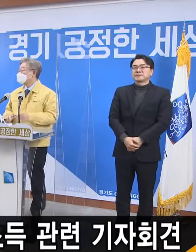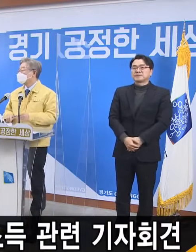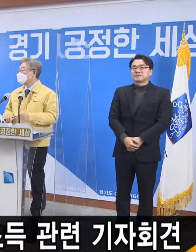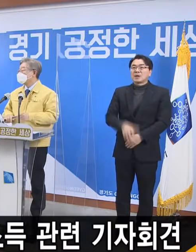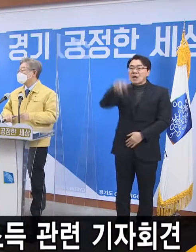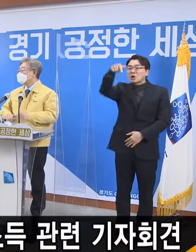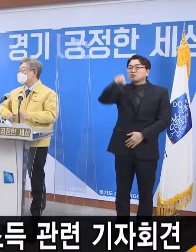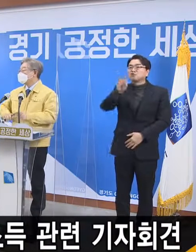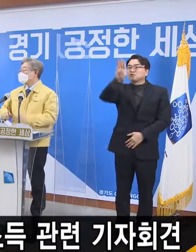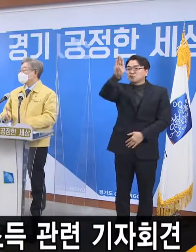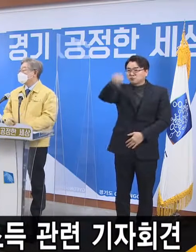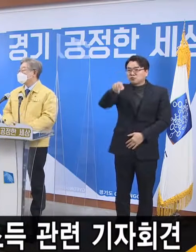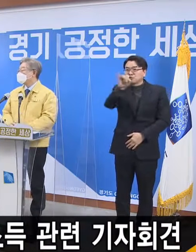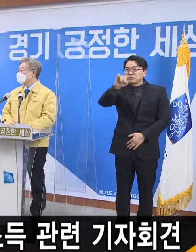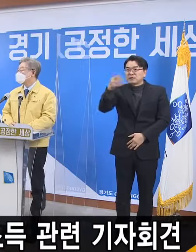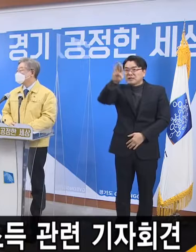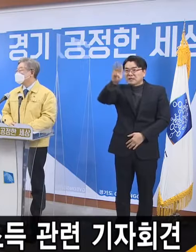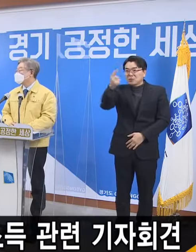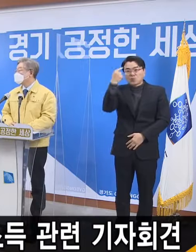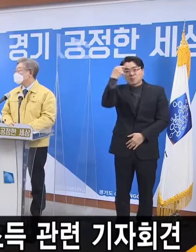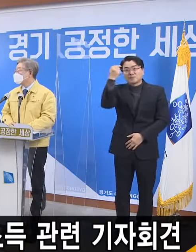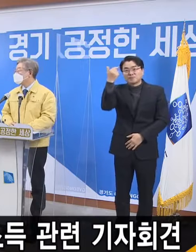중부일보 김수원 기자입니다.